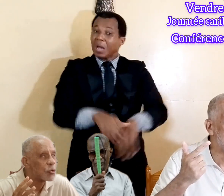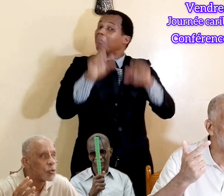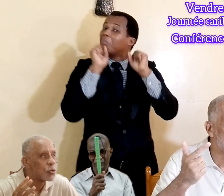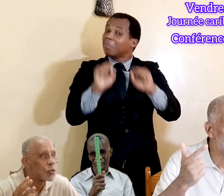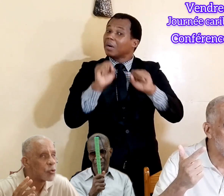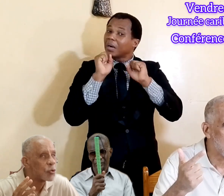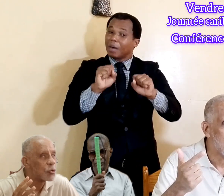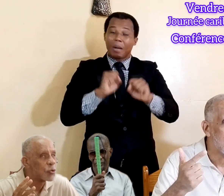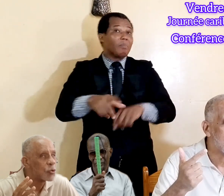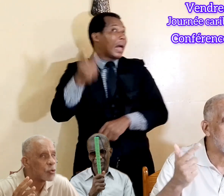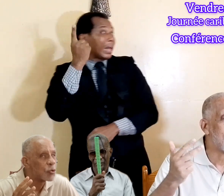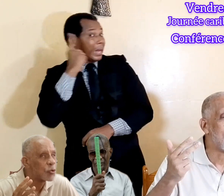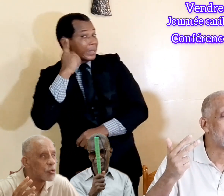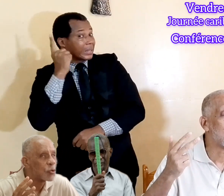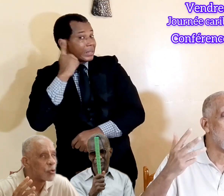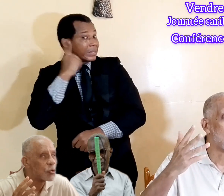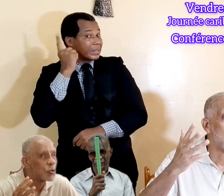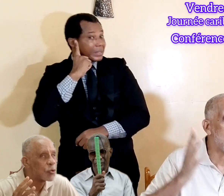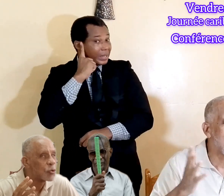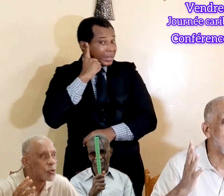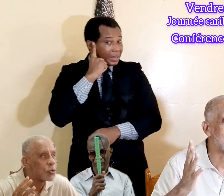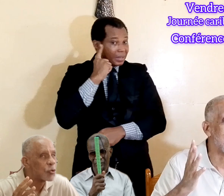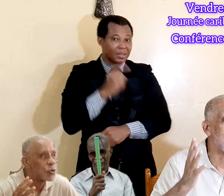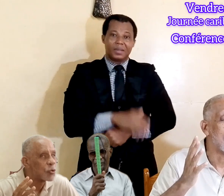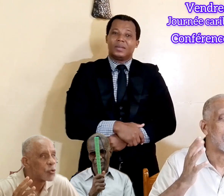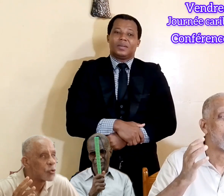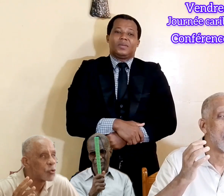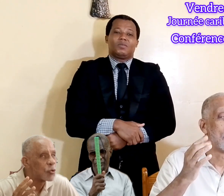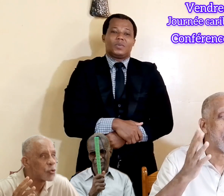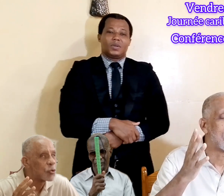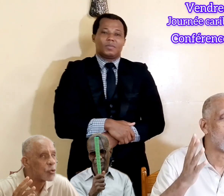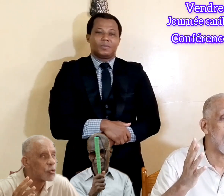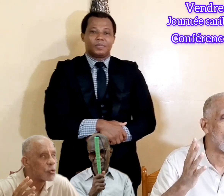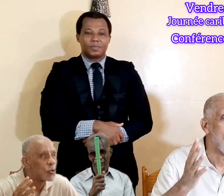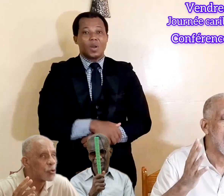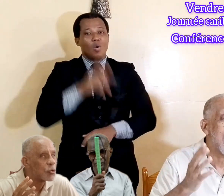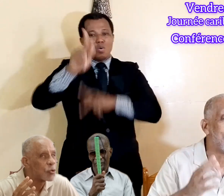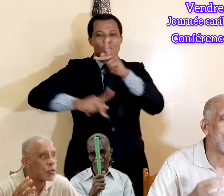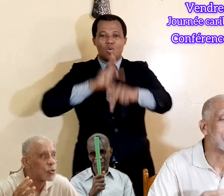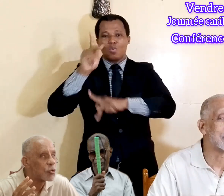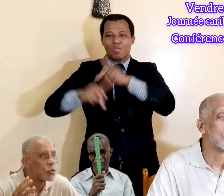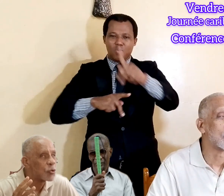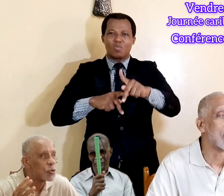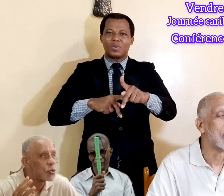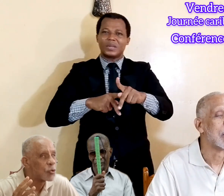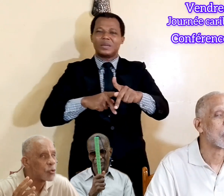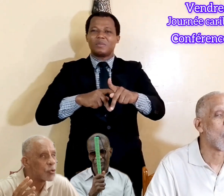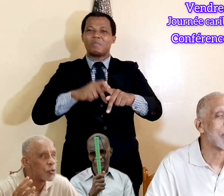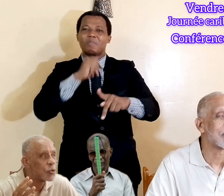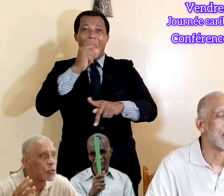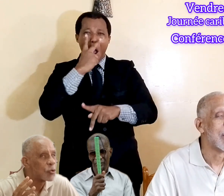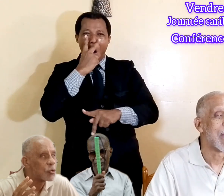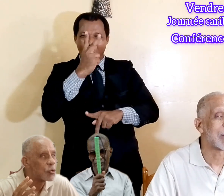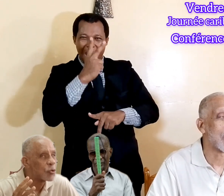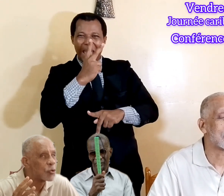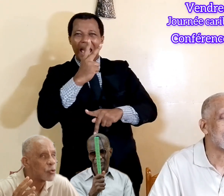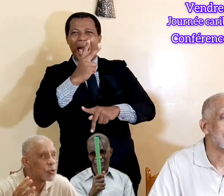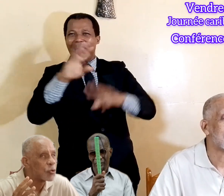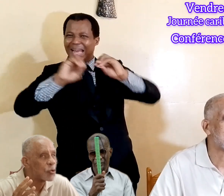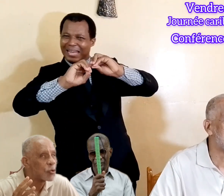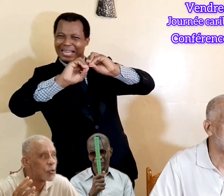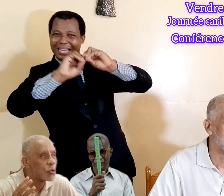qui capables d'émotion, qui capables d'embraille de caractères, ou les malvites, à peine si nous voulons à